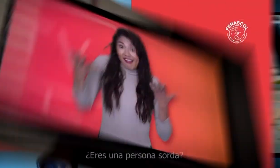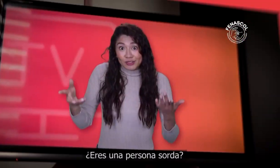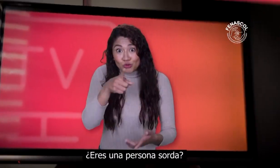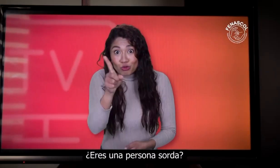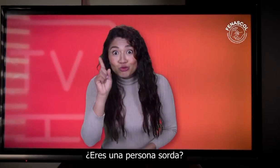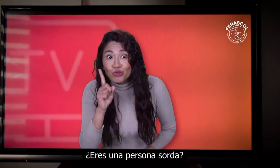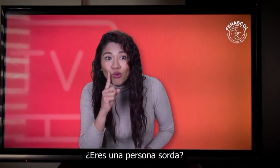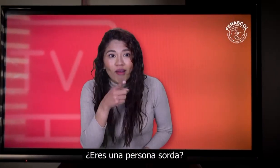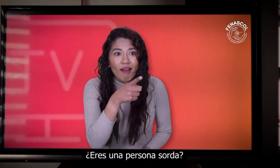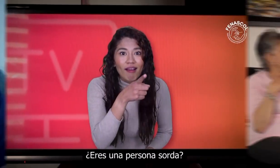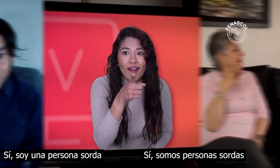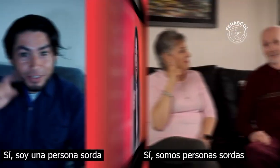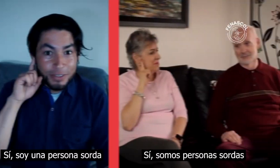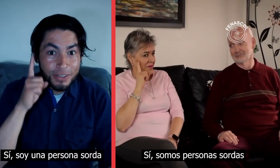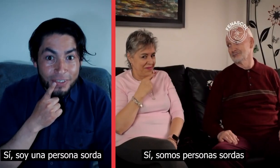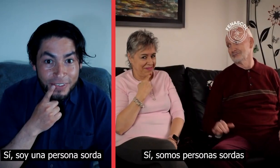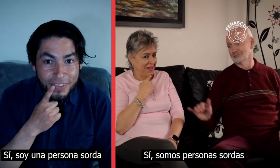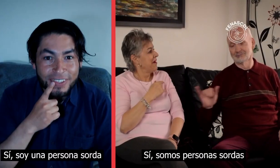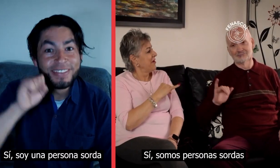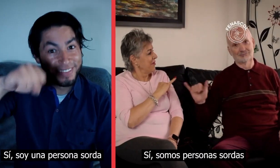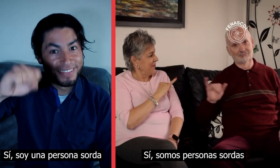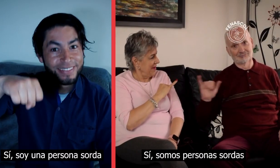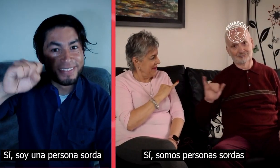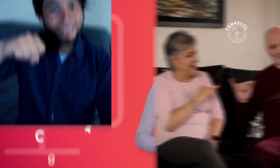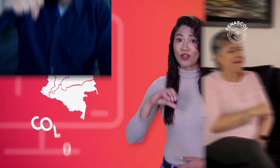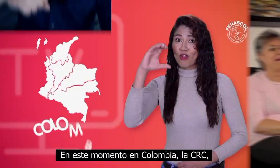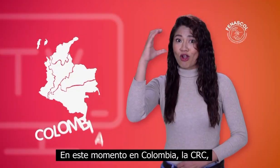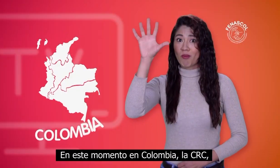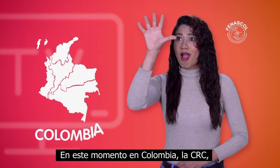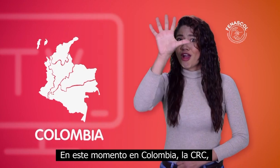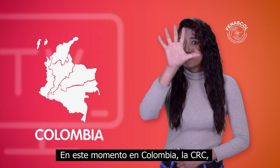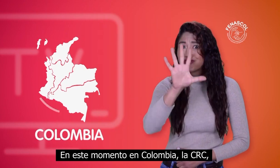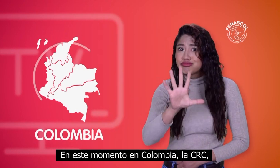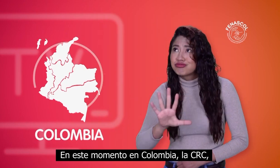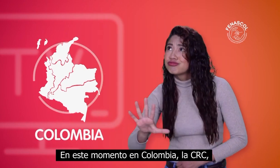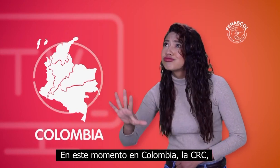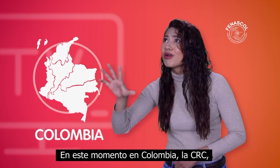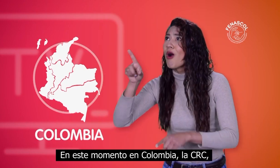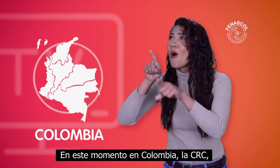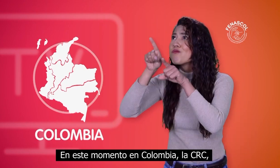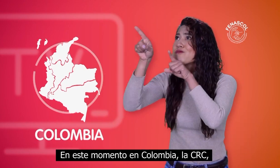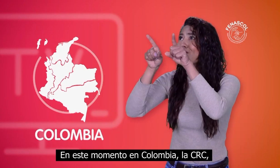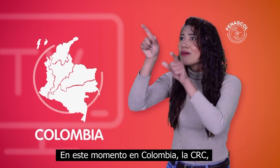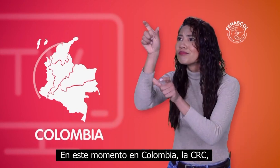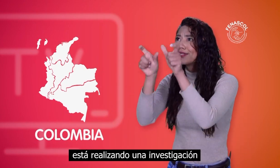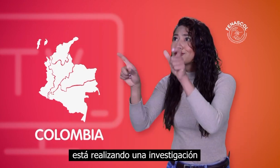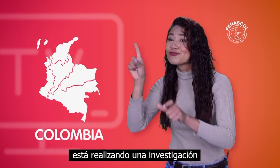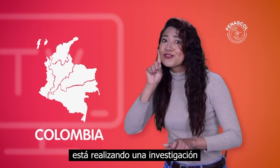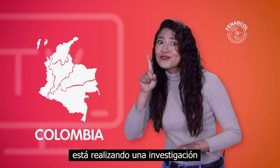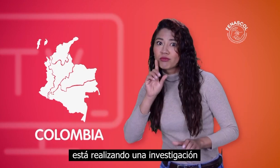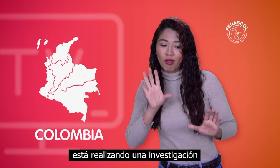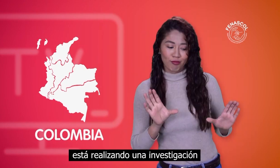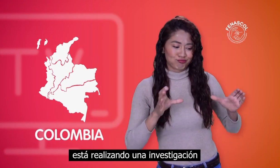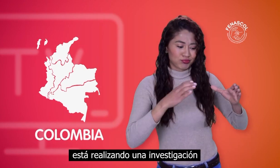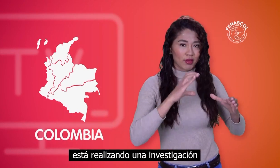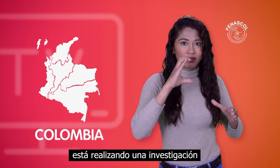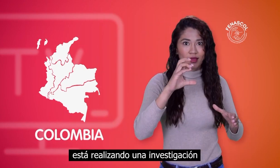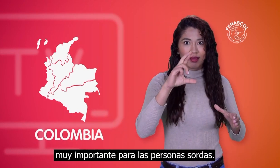¿Eres una persona sorda? En este momento en Colombia, la CRC está realizando una investigación